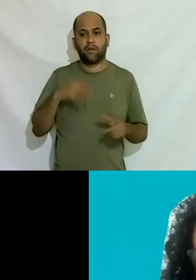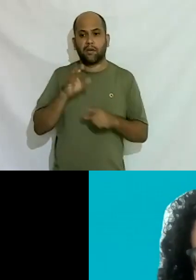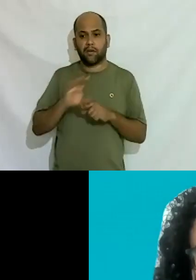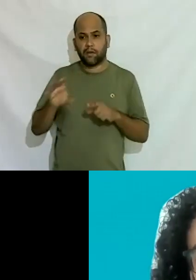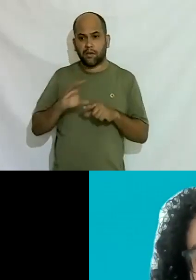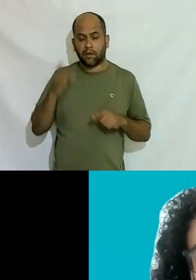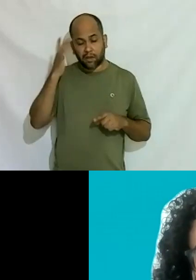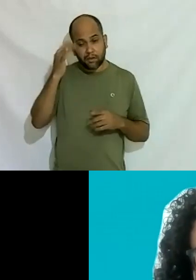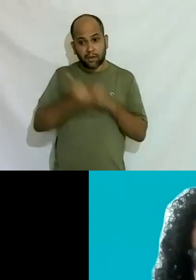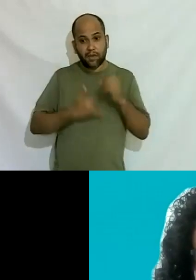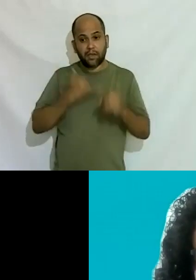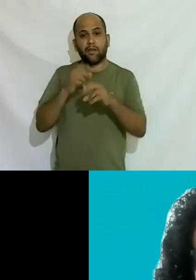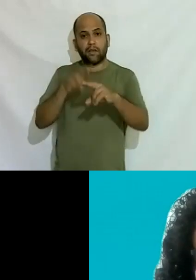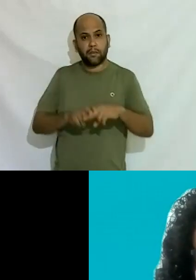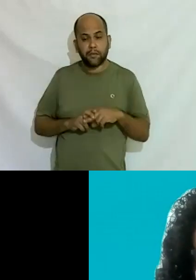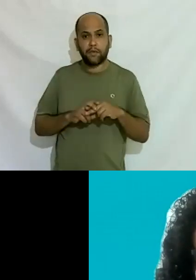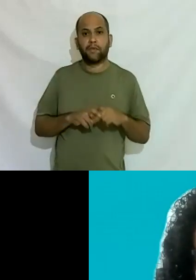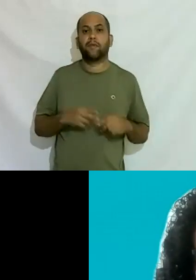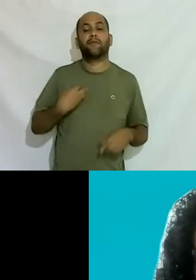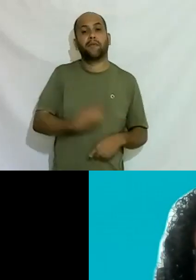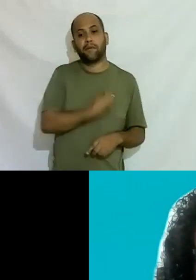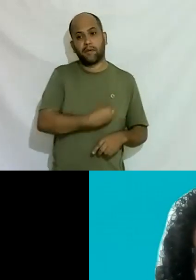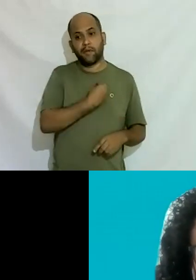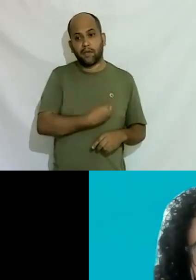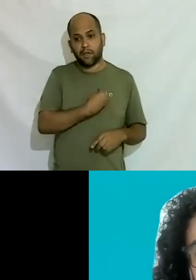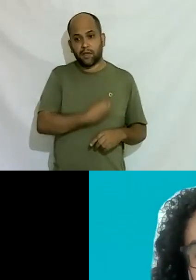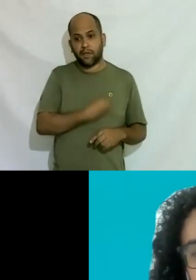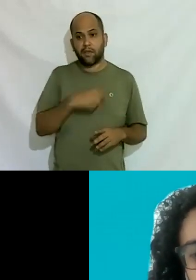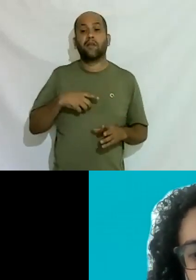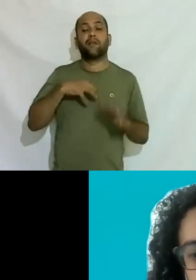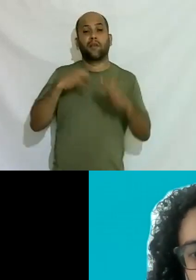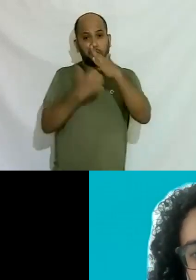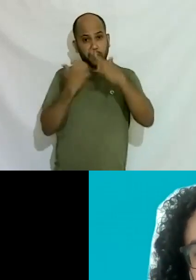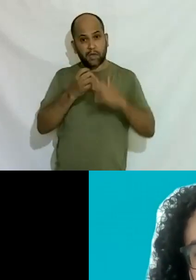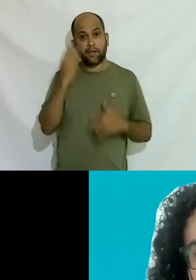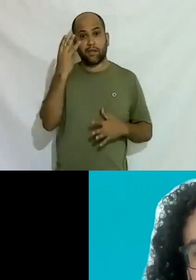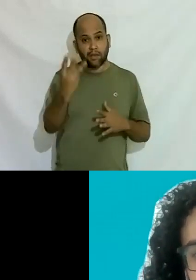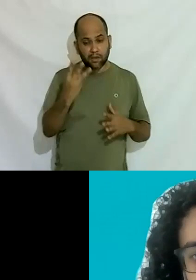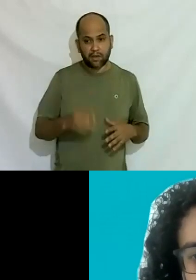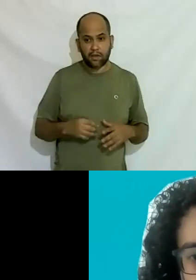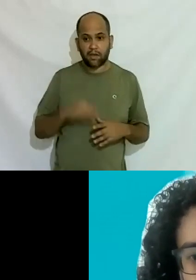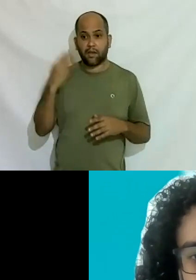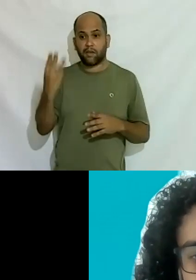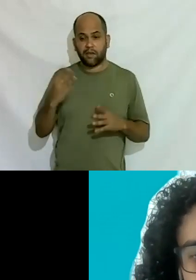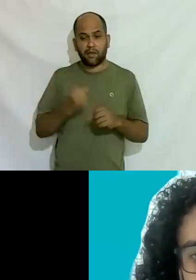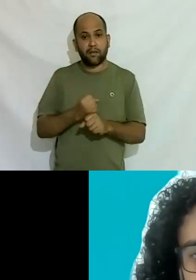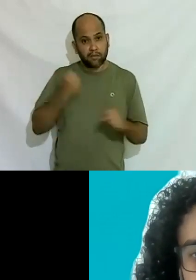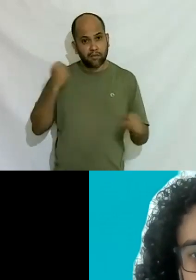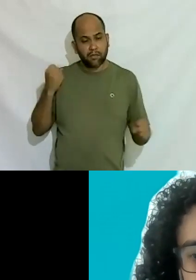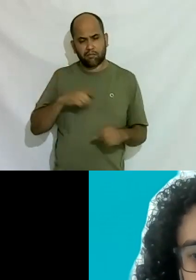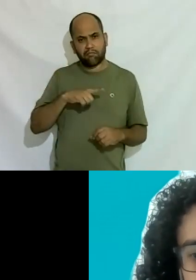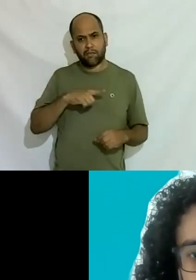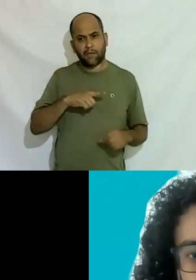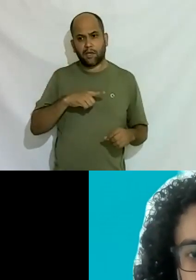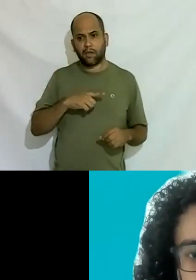importante é a razão da minha existência eu tenho três empresas duas empresas as três são grandes as três